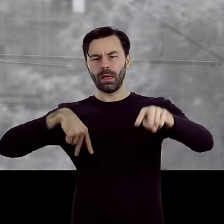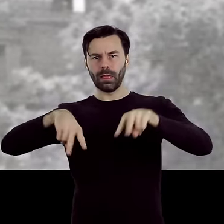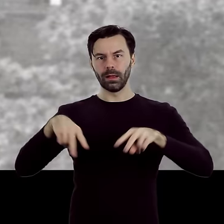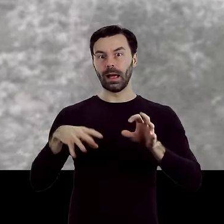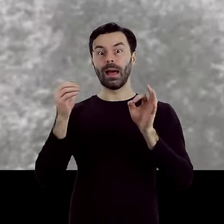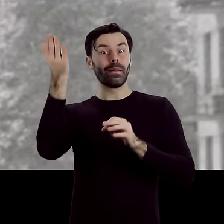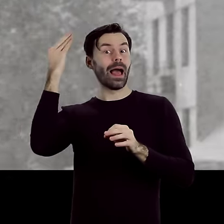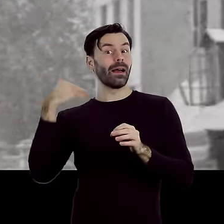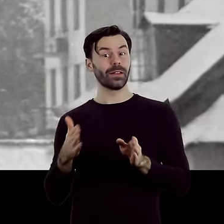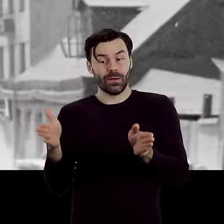ulica Stodolniana.